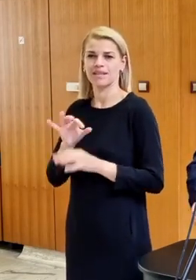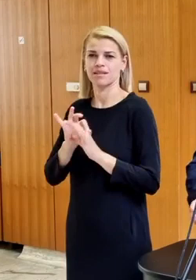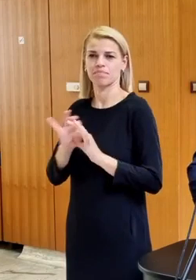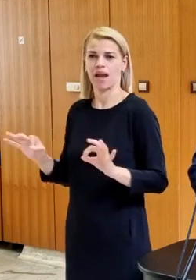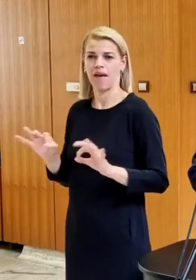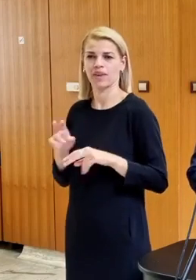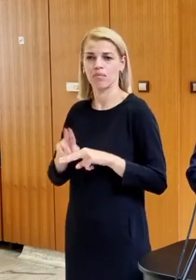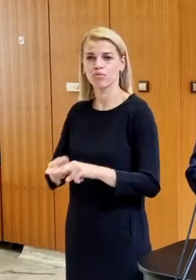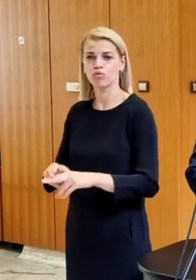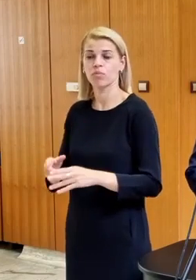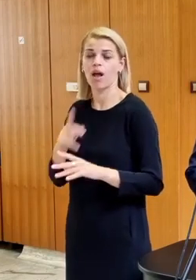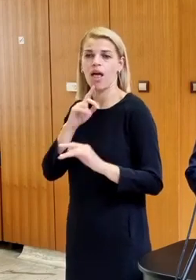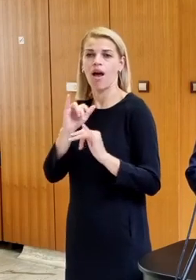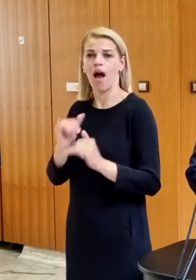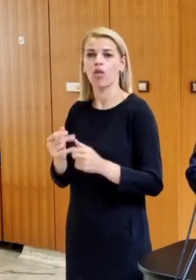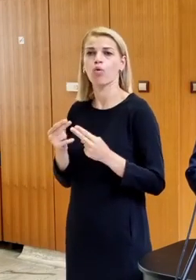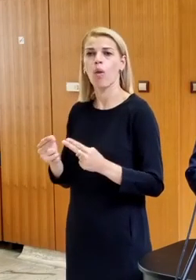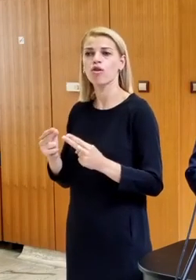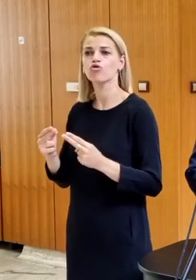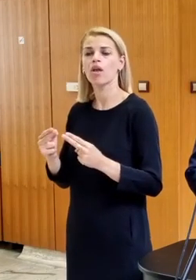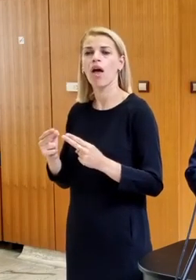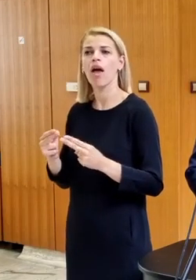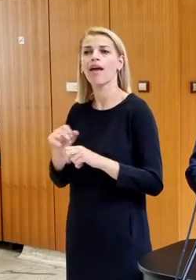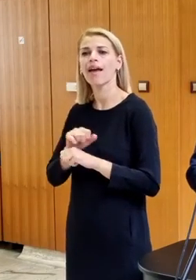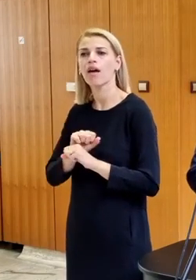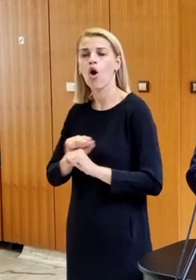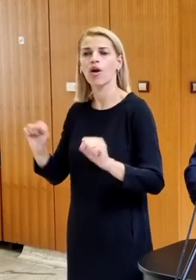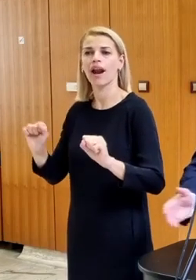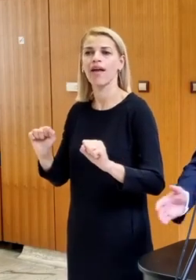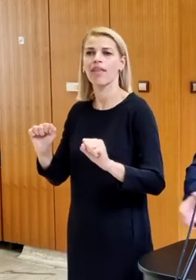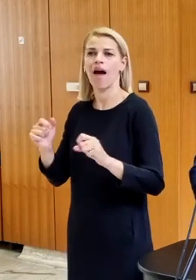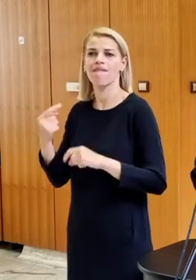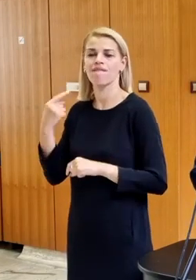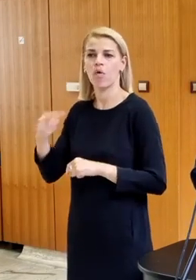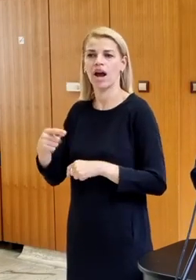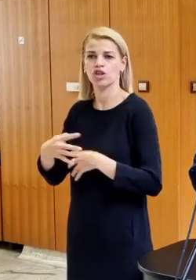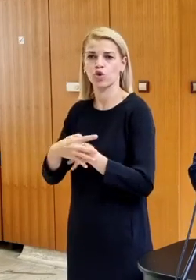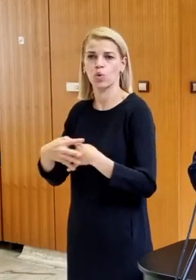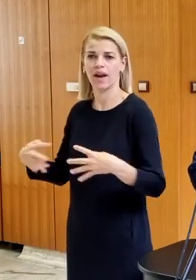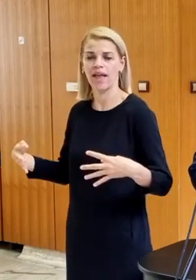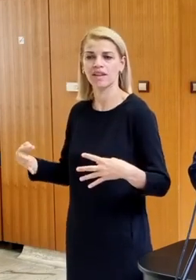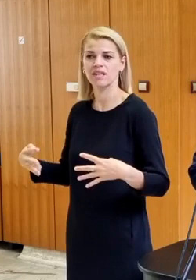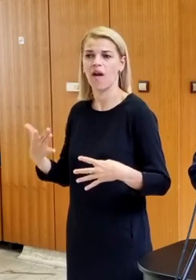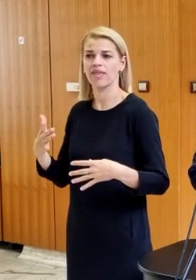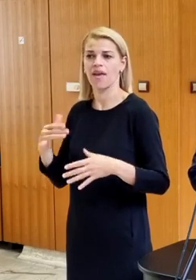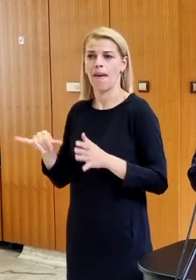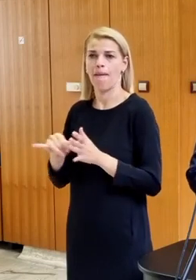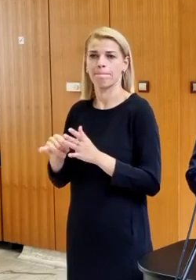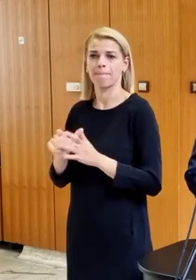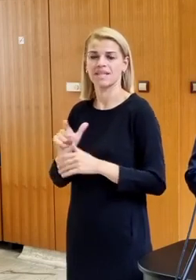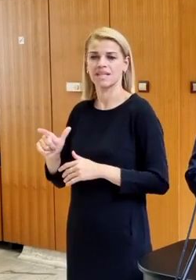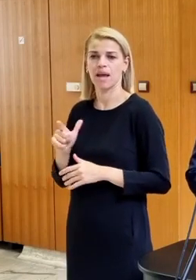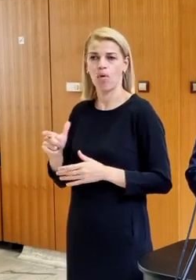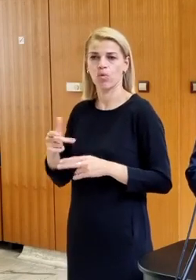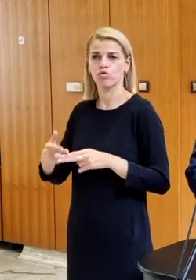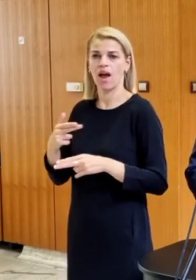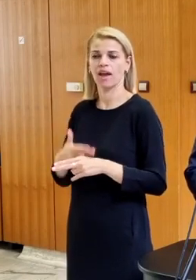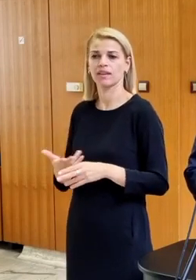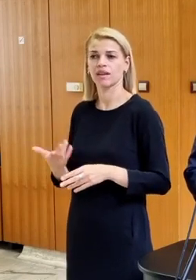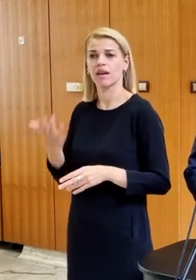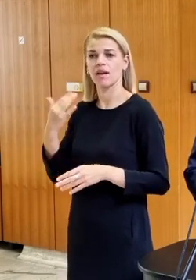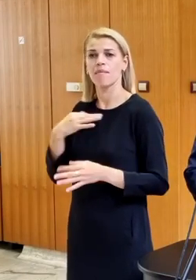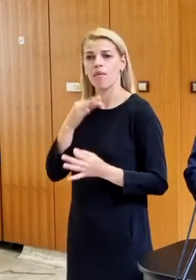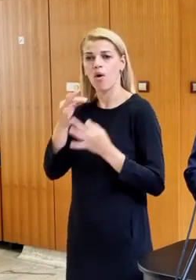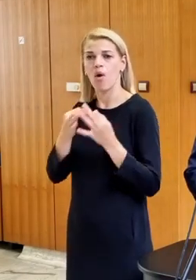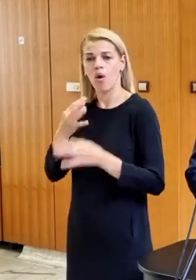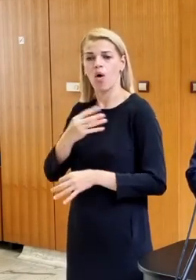Áno, dôležité je chrániť vonkajšiu hranicu v Šengensku, ale nie chrániť jednotlivé hranice medzi sebou. My sme boli opakovane informovaní pánom